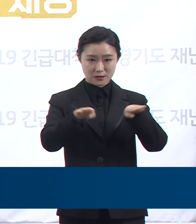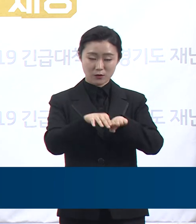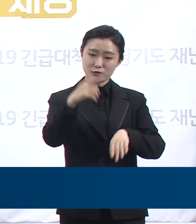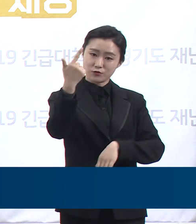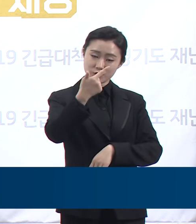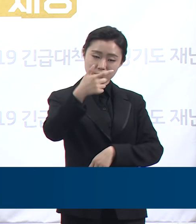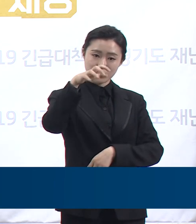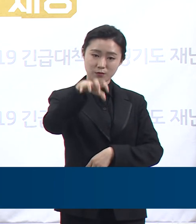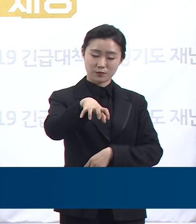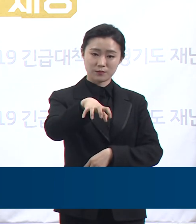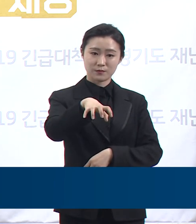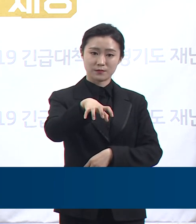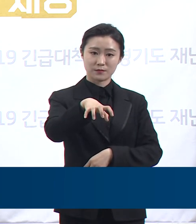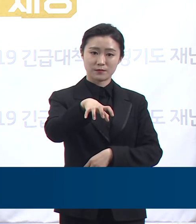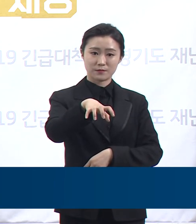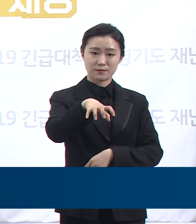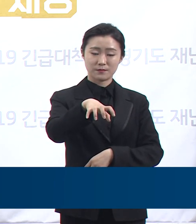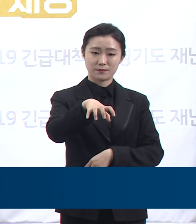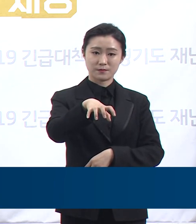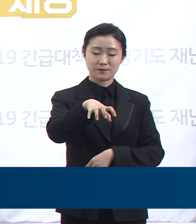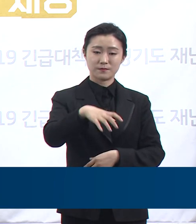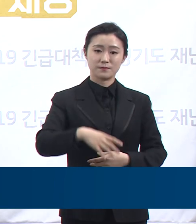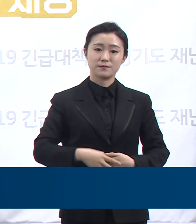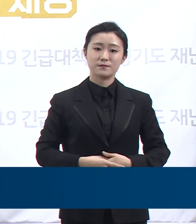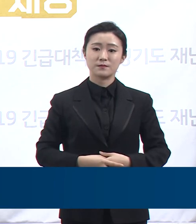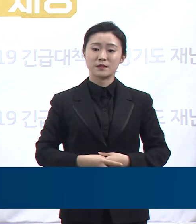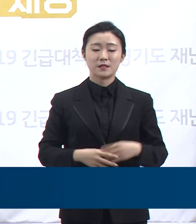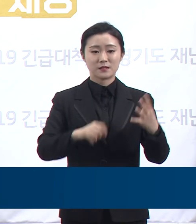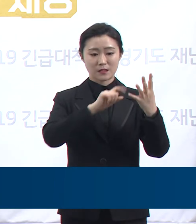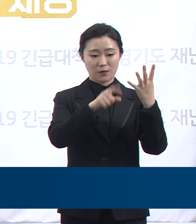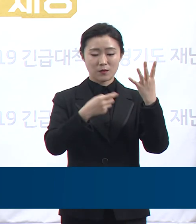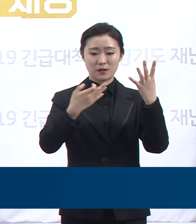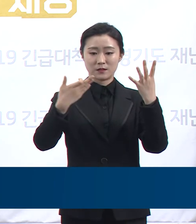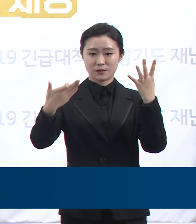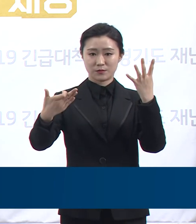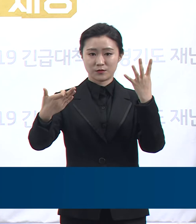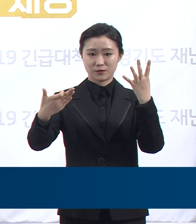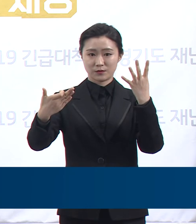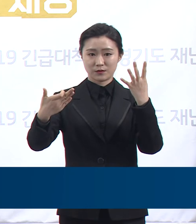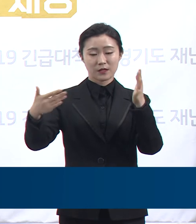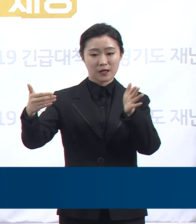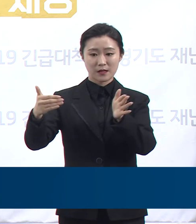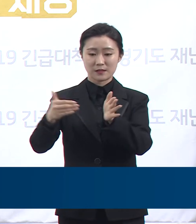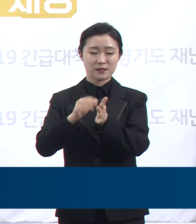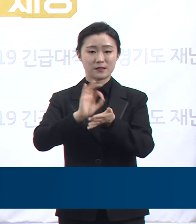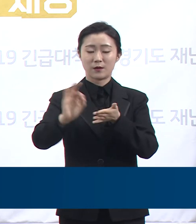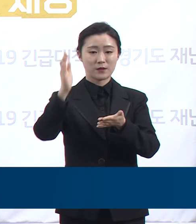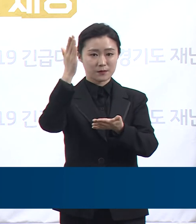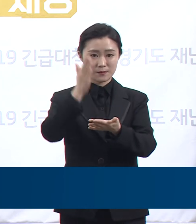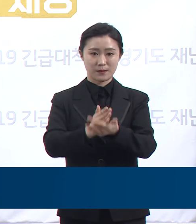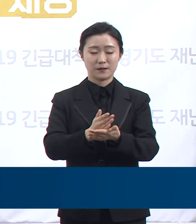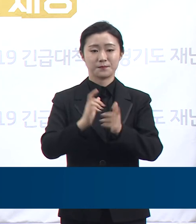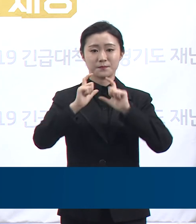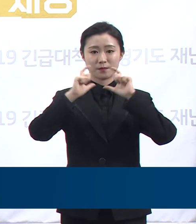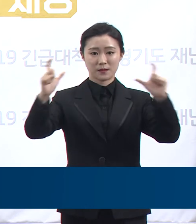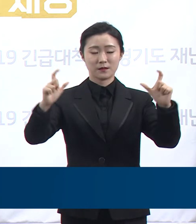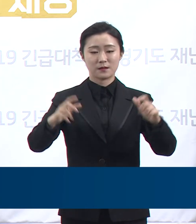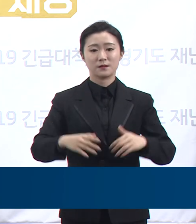대해서도 중앙정부 지침을 준수하여 4월 19일까지 사용제한 행정명령을 시행합니다.